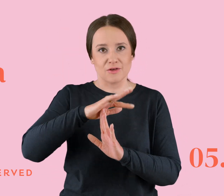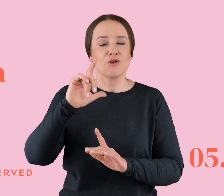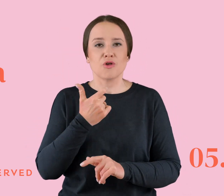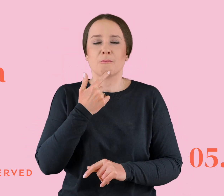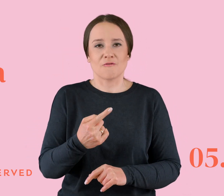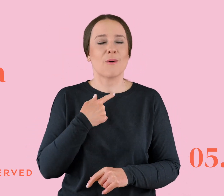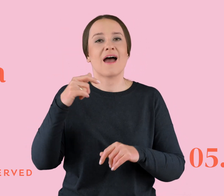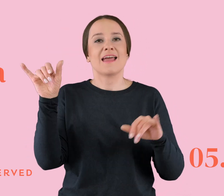imprezie.